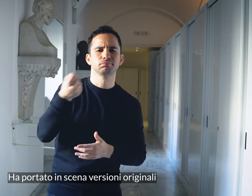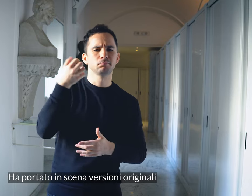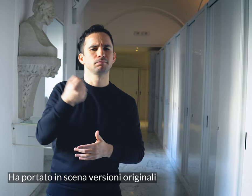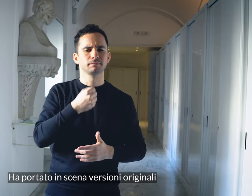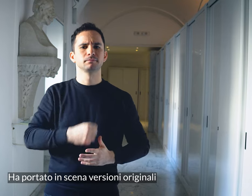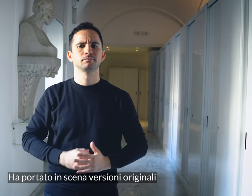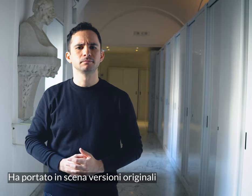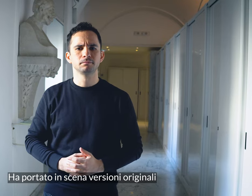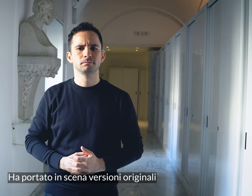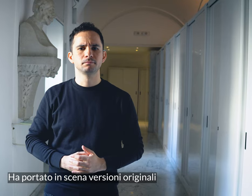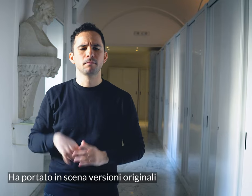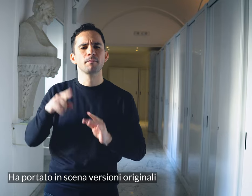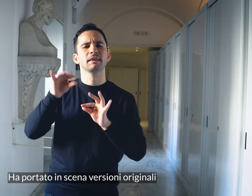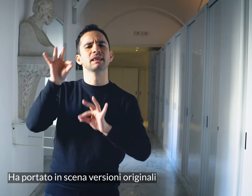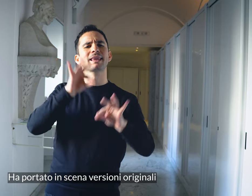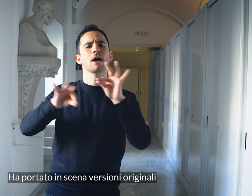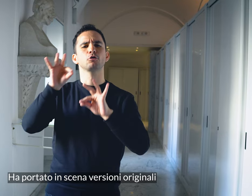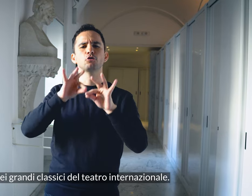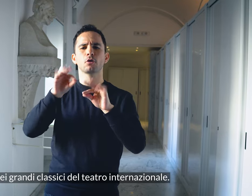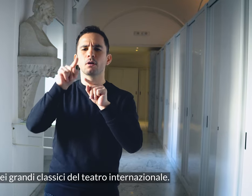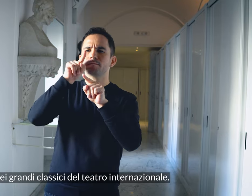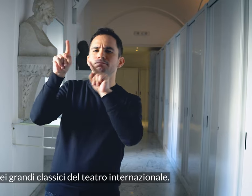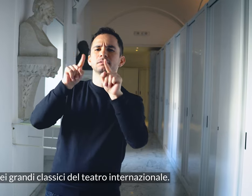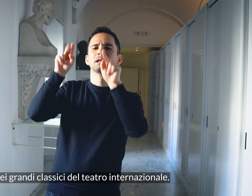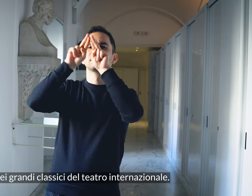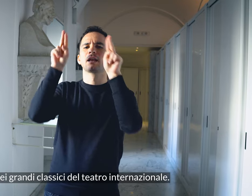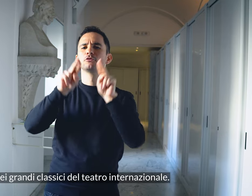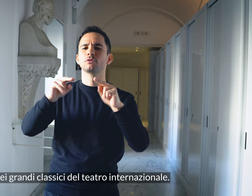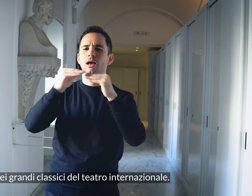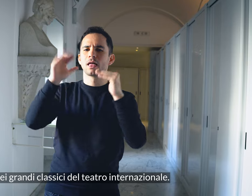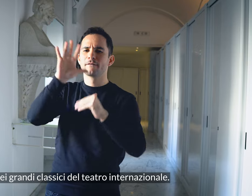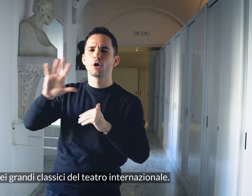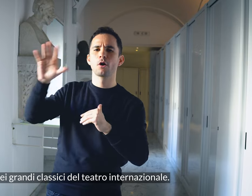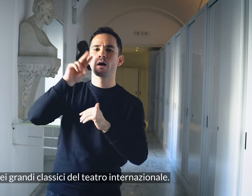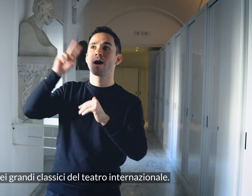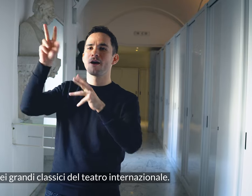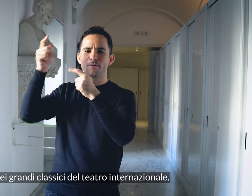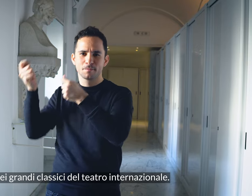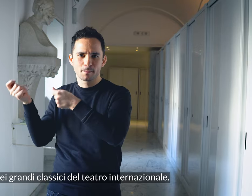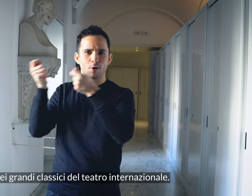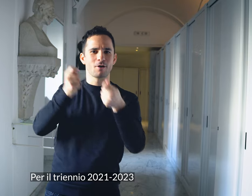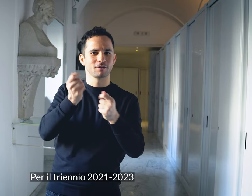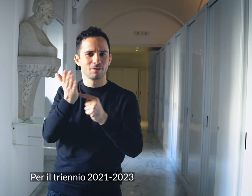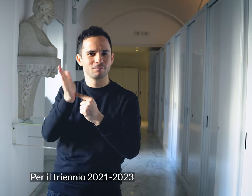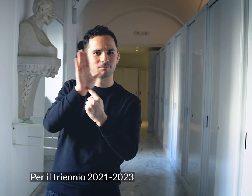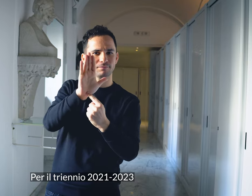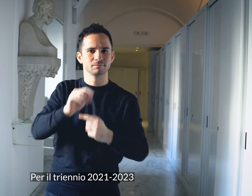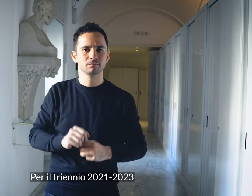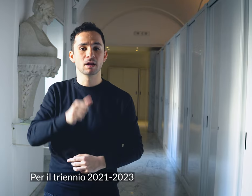portato in scena versioni originali dei grandi classici del teatro internazionale. Per il triennio